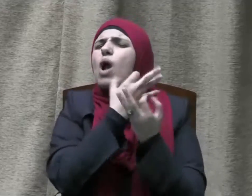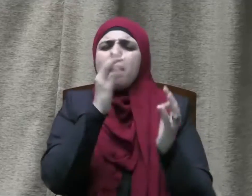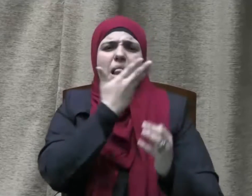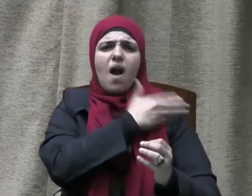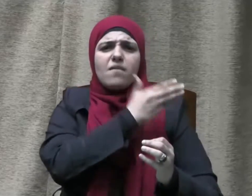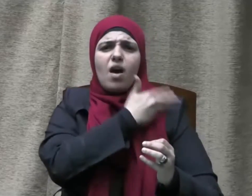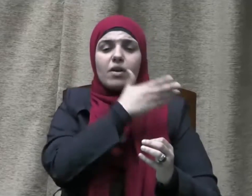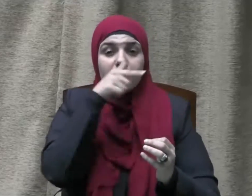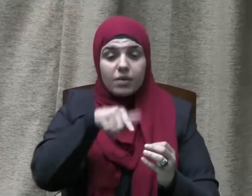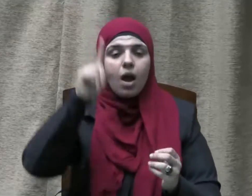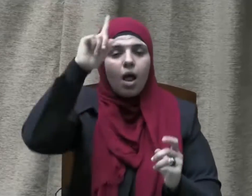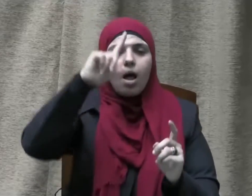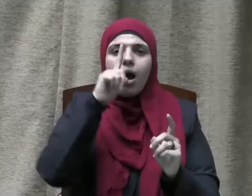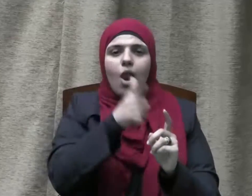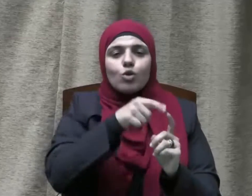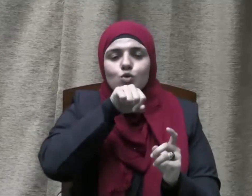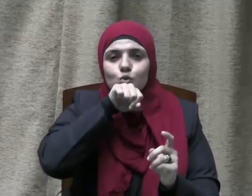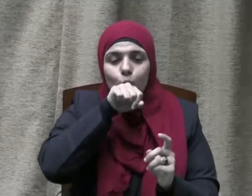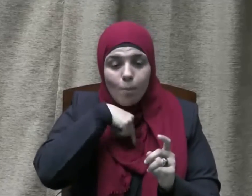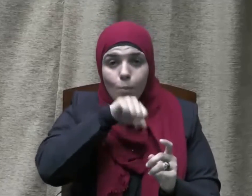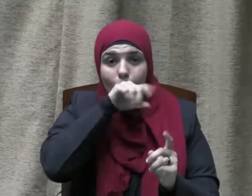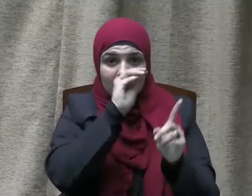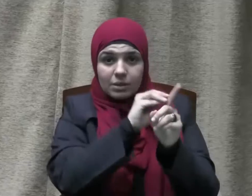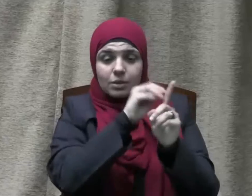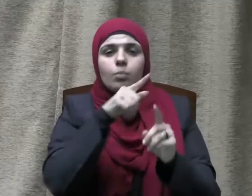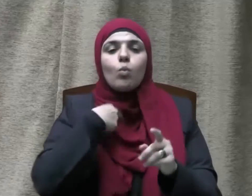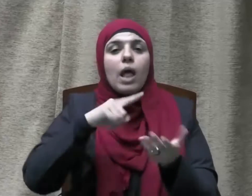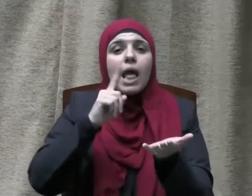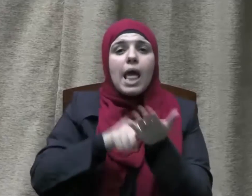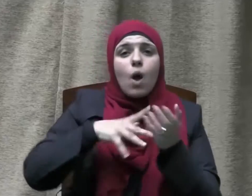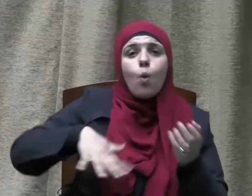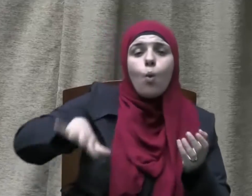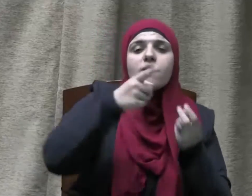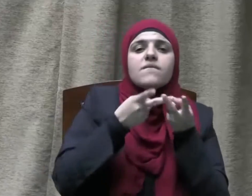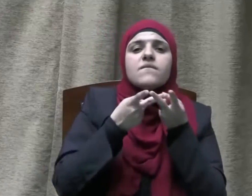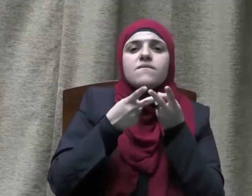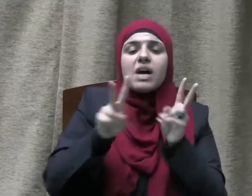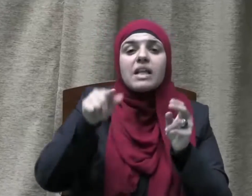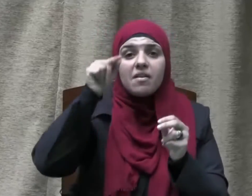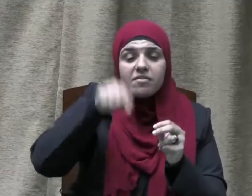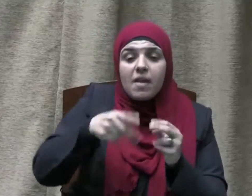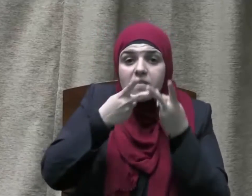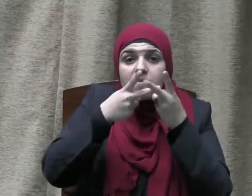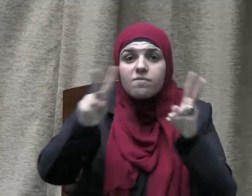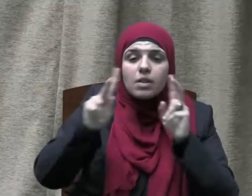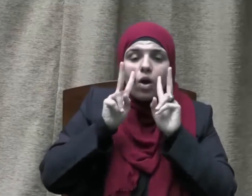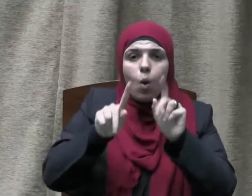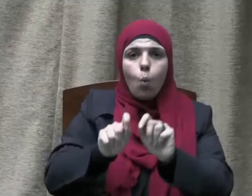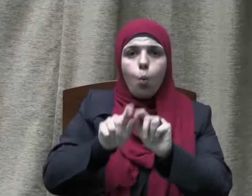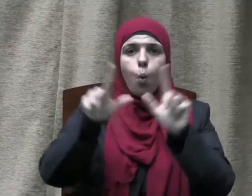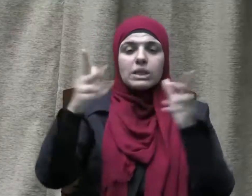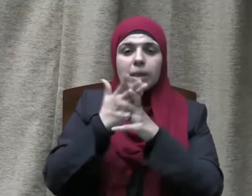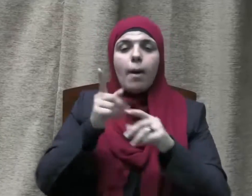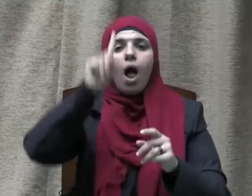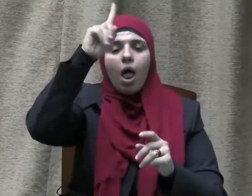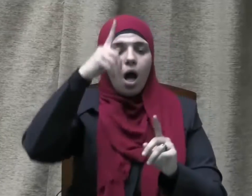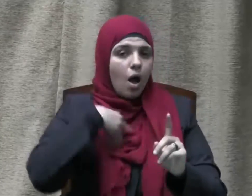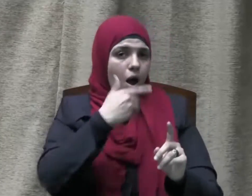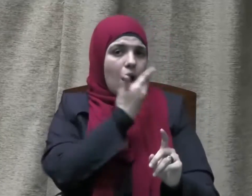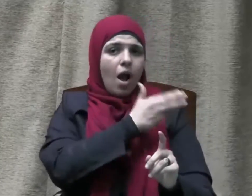فقال جل شأنه إنا فتحنا لك فتحا مبينا ليغفر لك الله ما تقدم